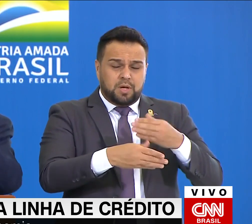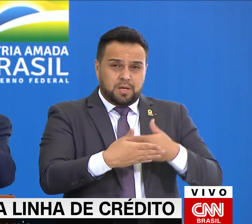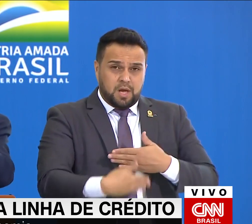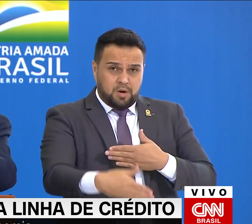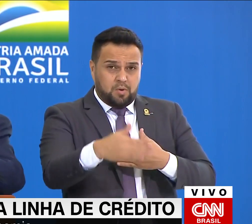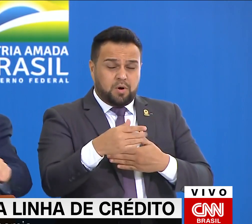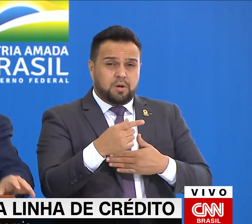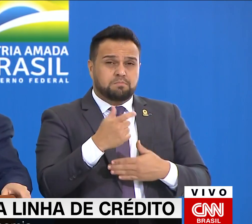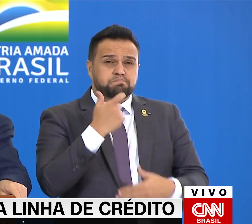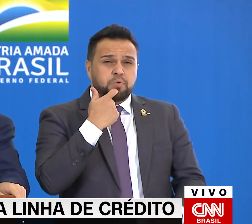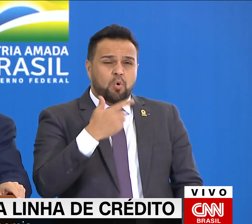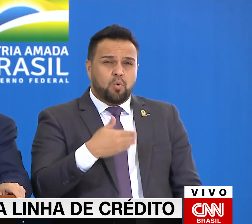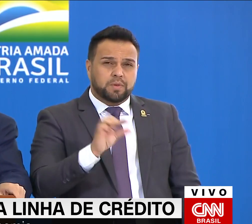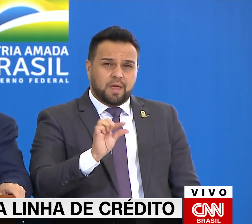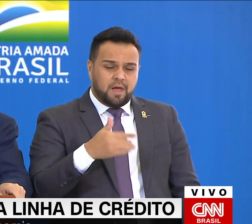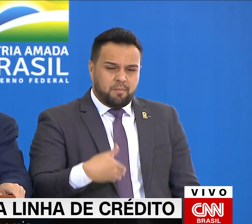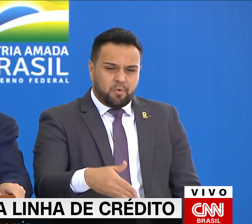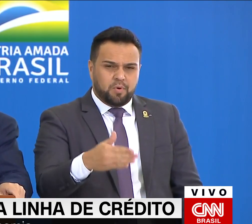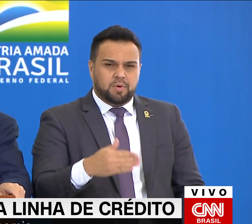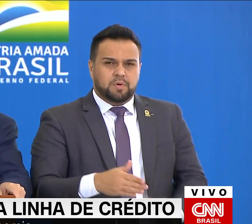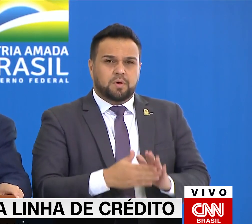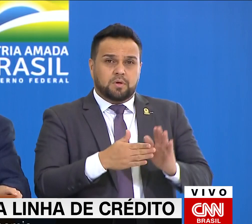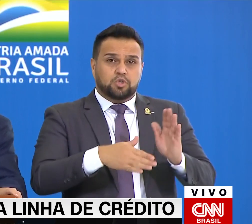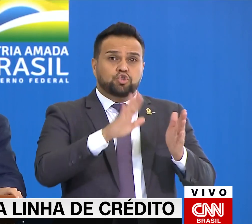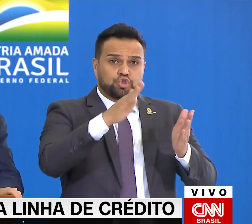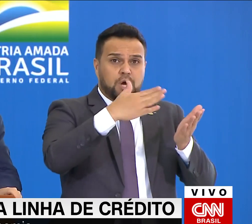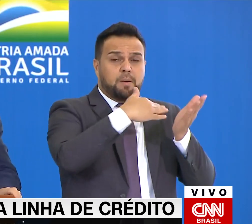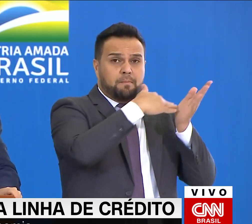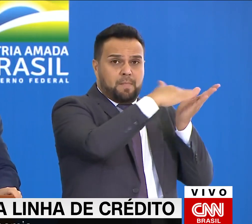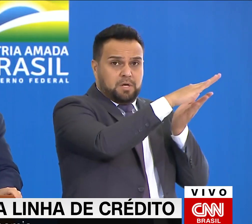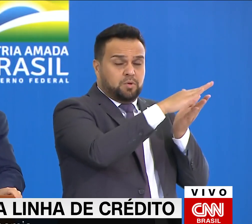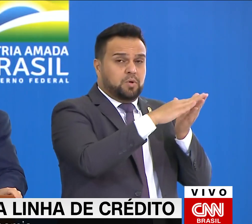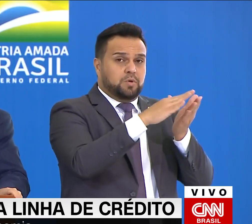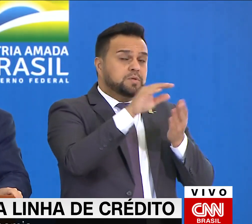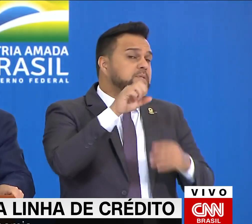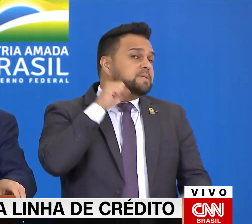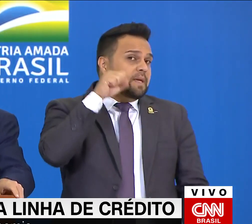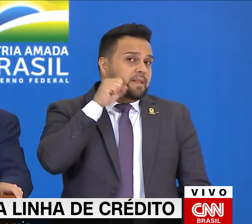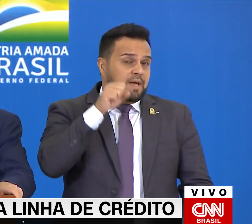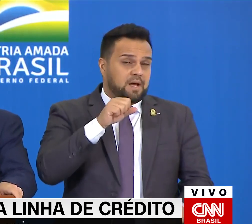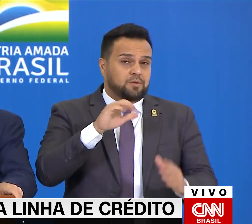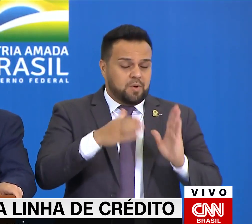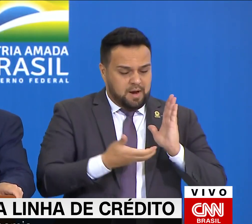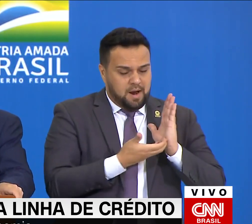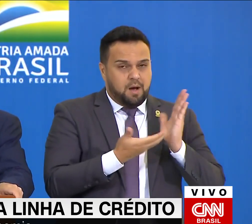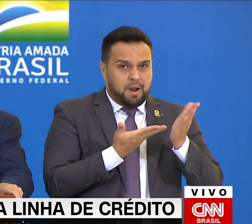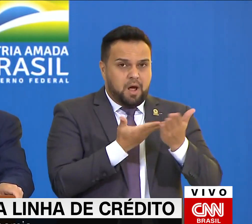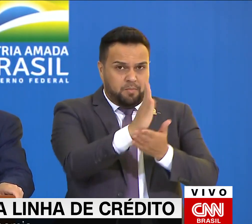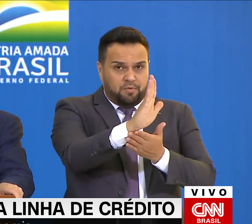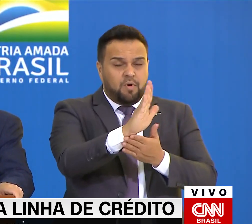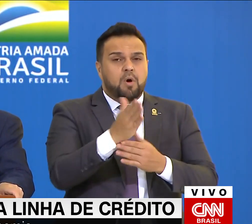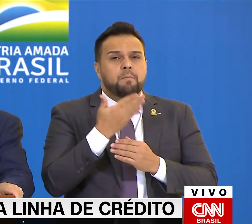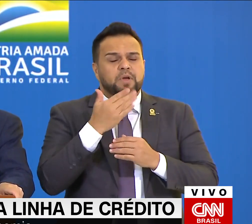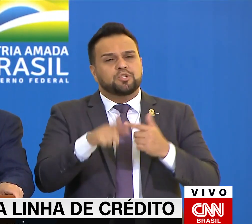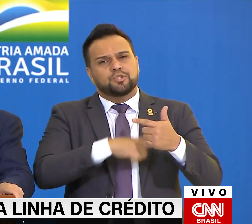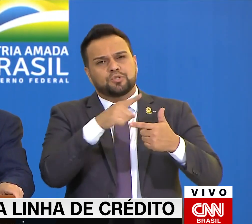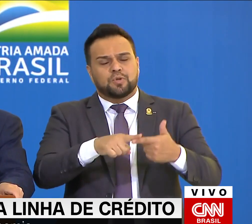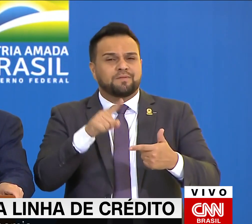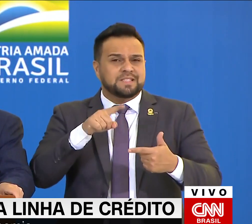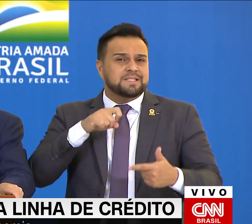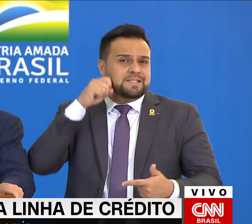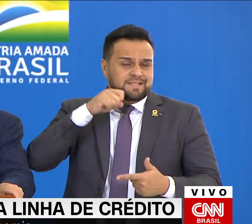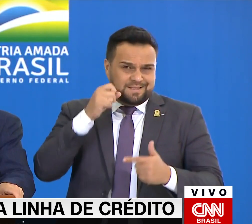há pouco tempo, mandamos ao Senado, a Câmara aprovou, e peço novamente ao Senado que